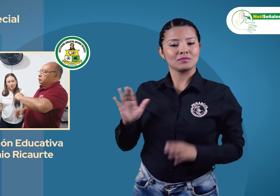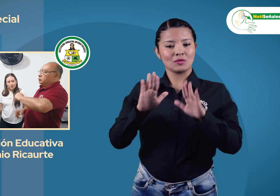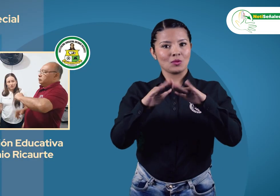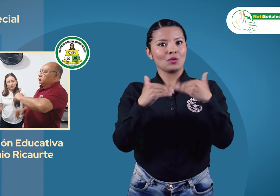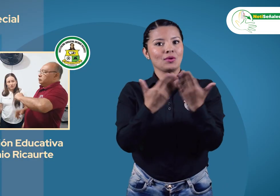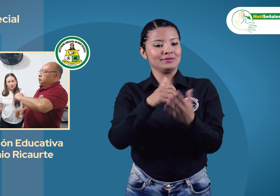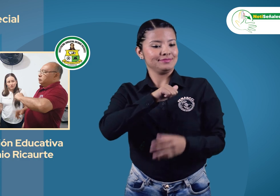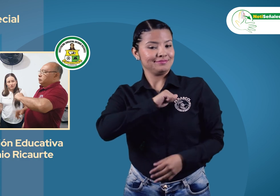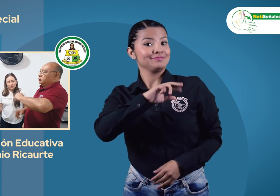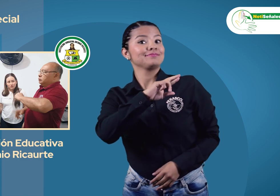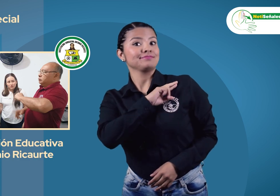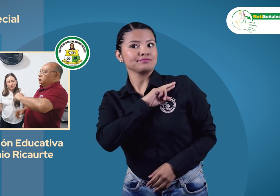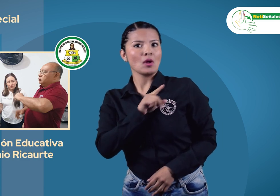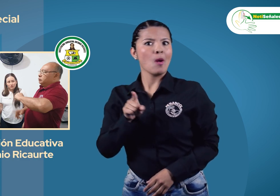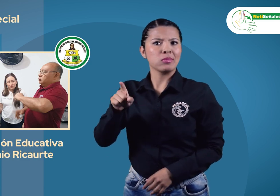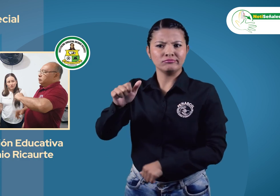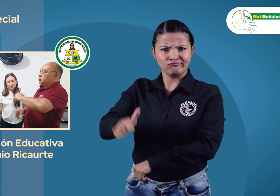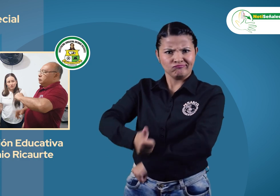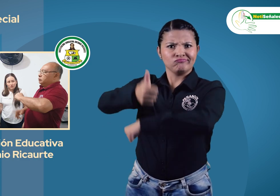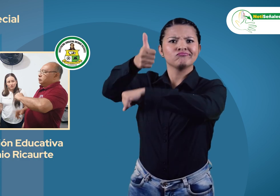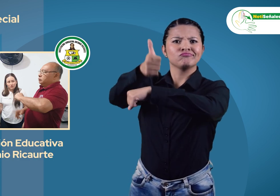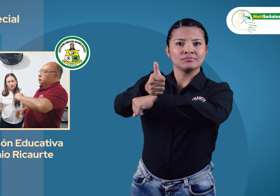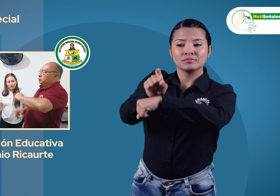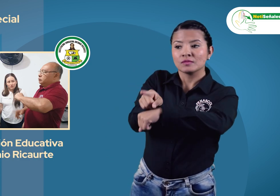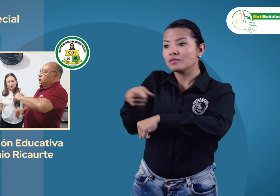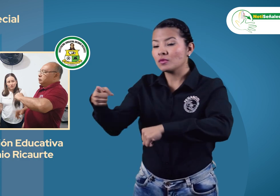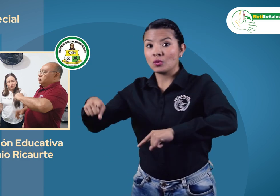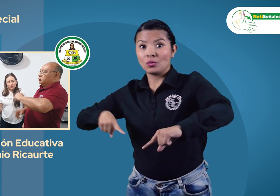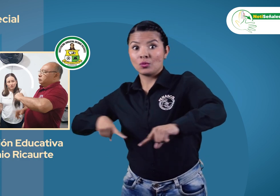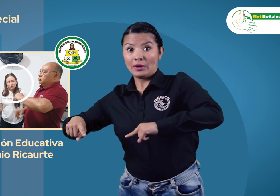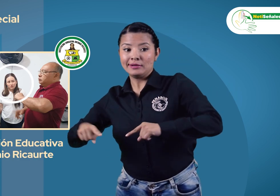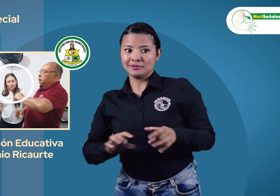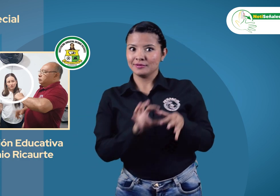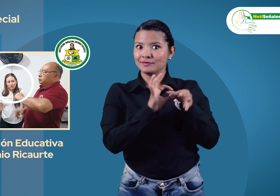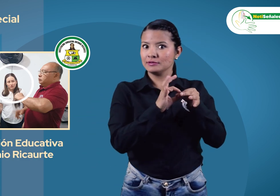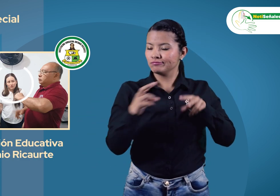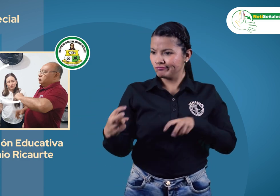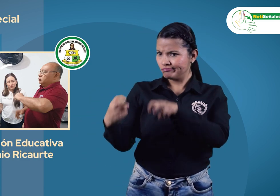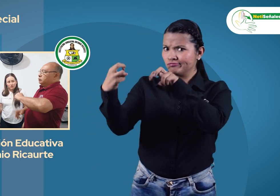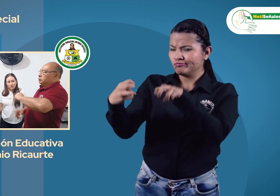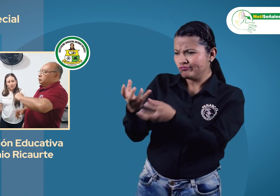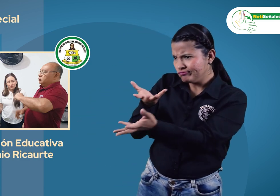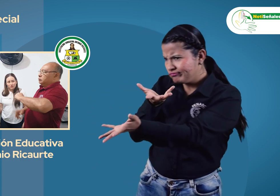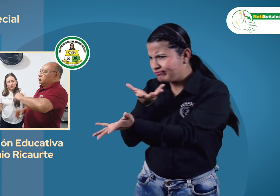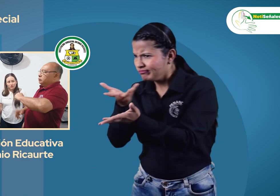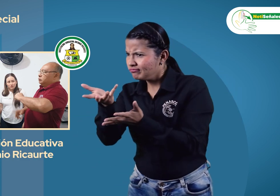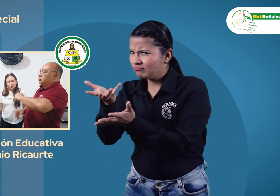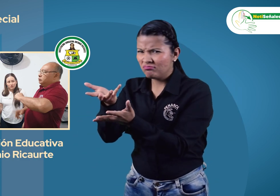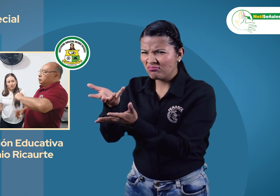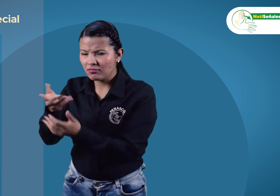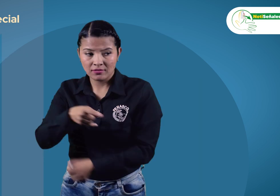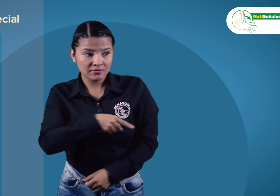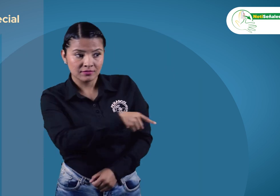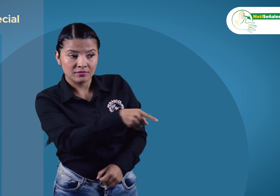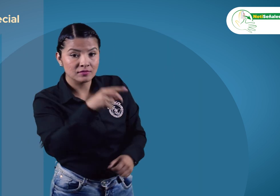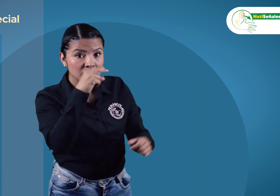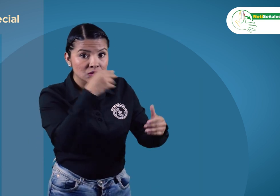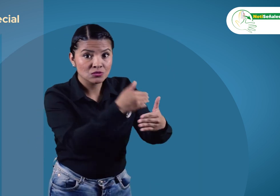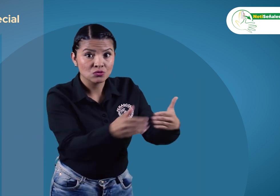también estuvimos con el rector y coordinadora de la institución educativa antonio ricaurte